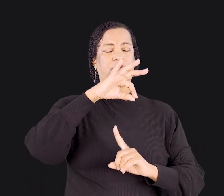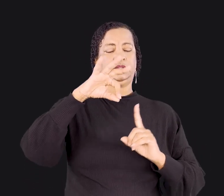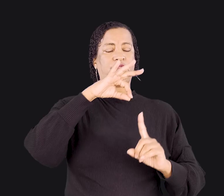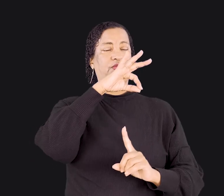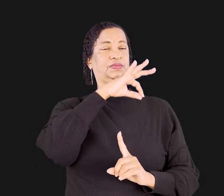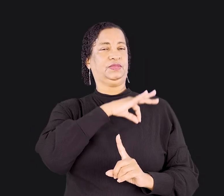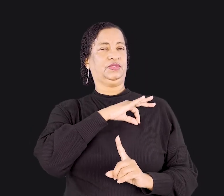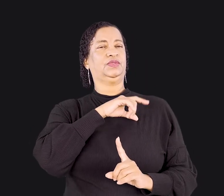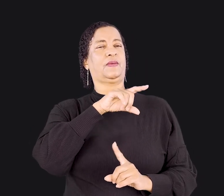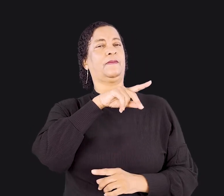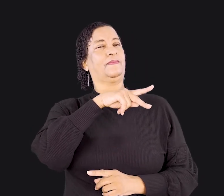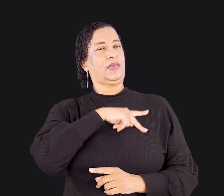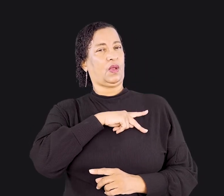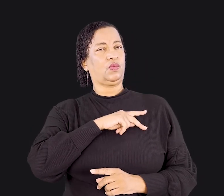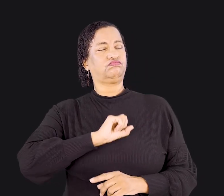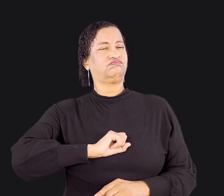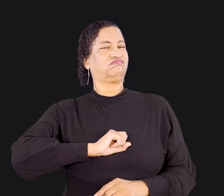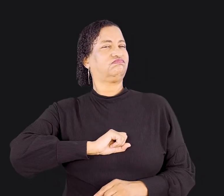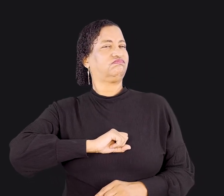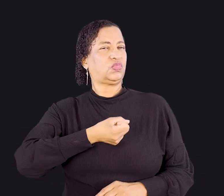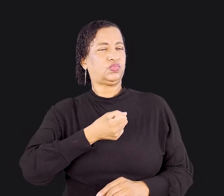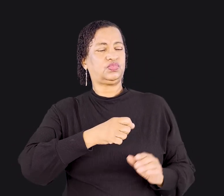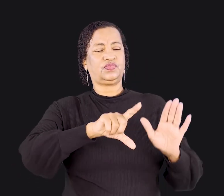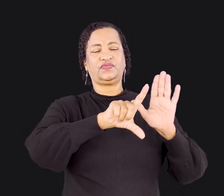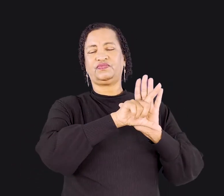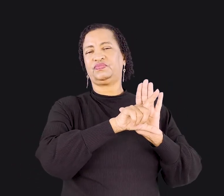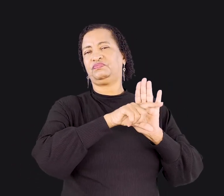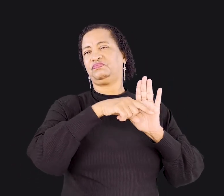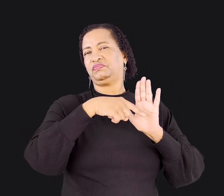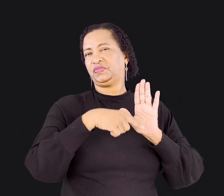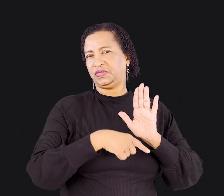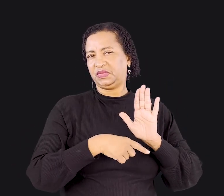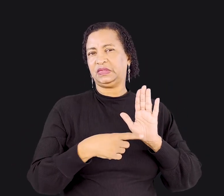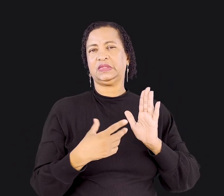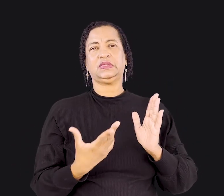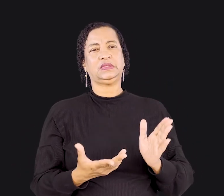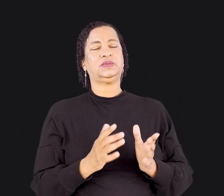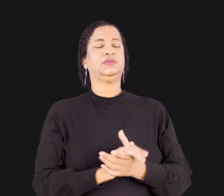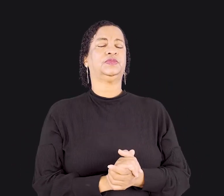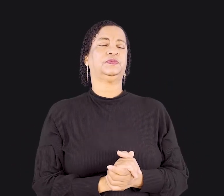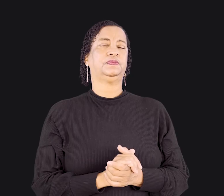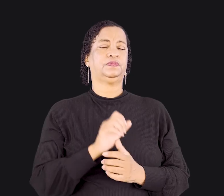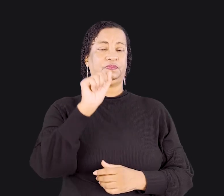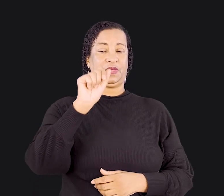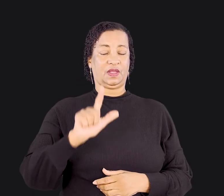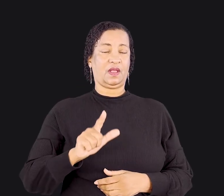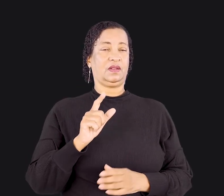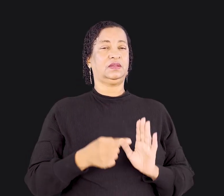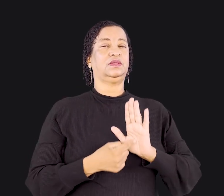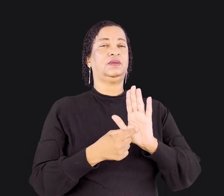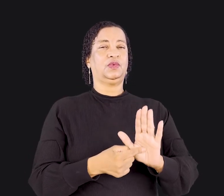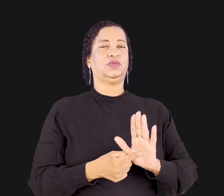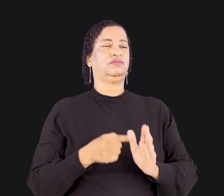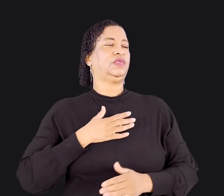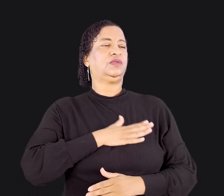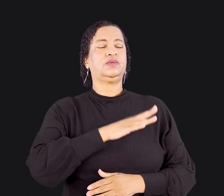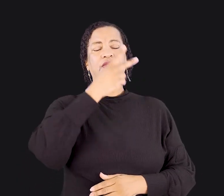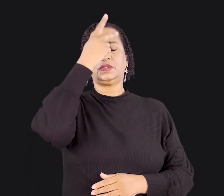Paulo odiava o legalismo, como veremos na sua epístola aos Gálatas. Ele não gostava que pessoas dissessem aos seus novos